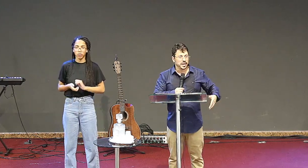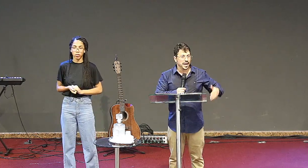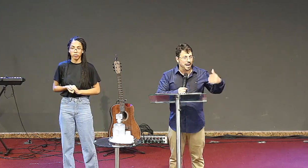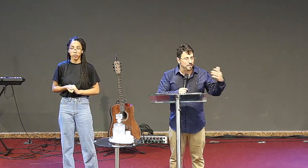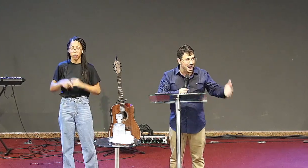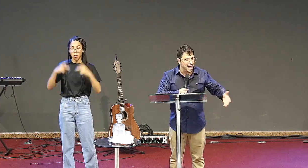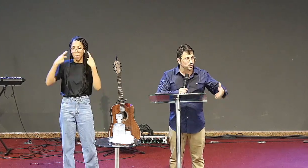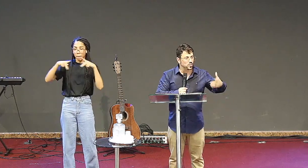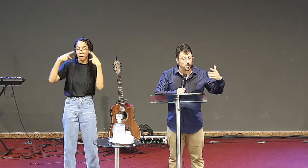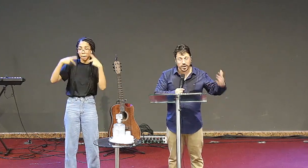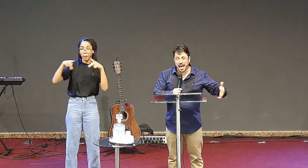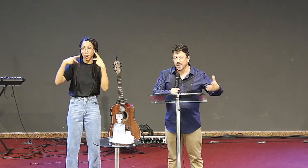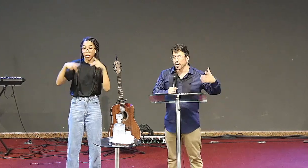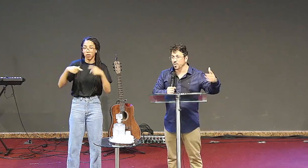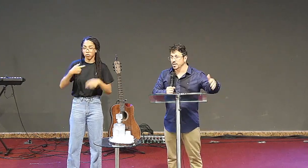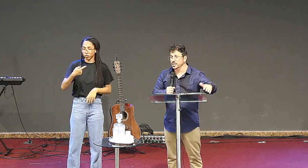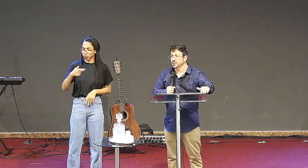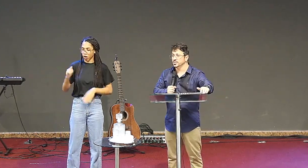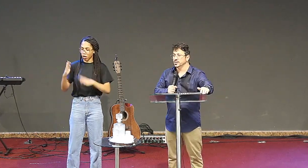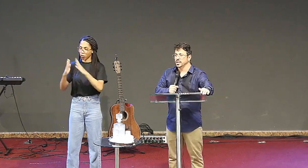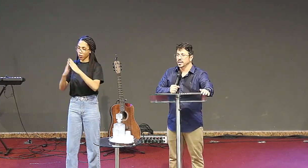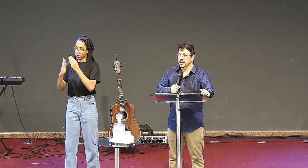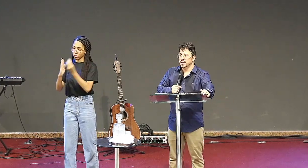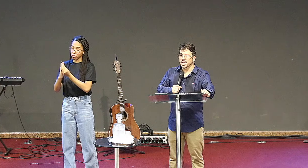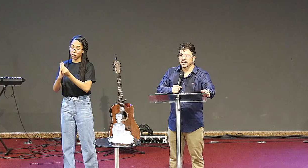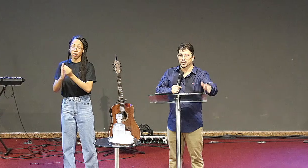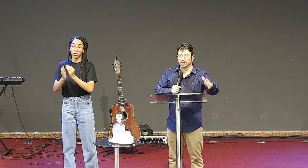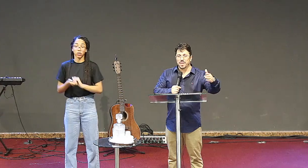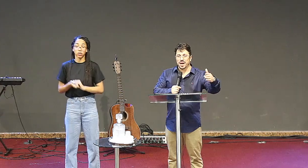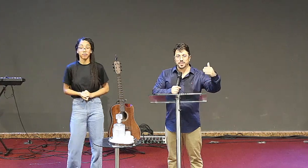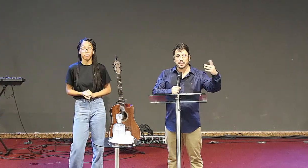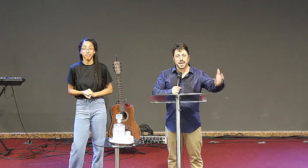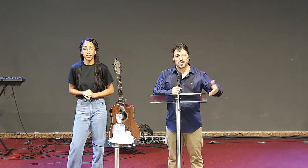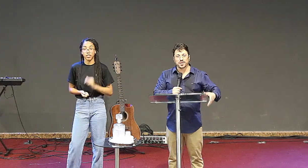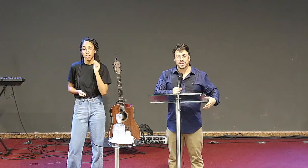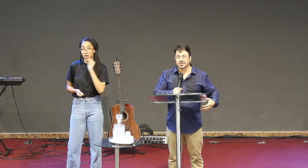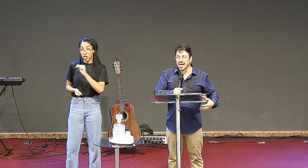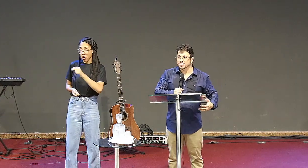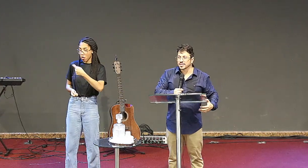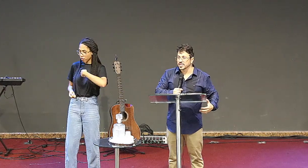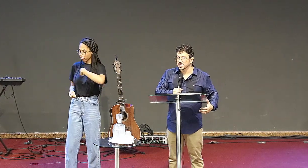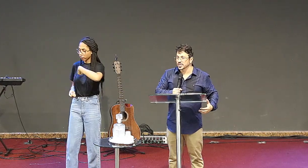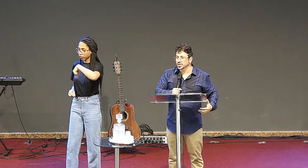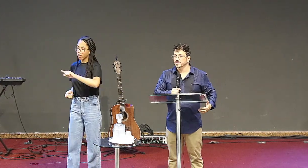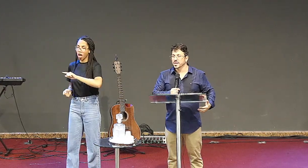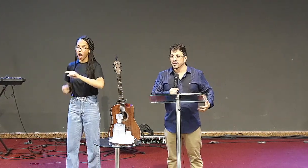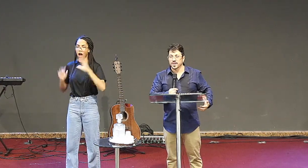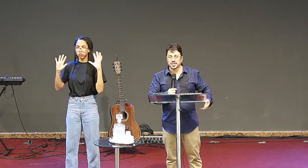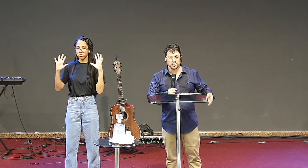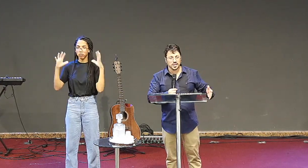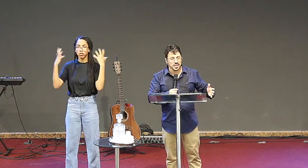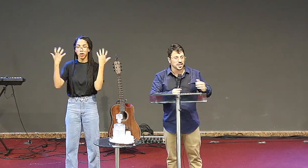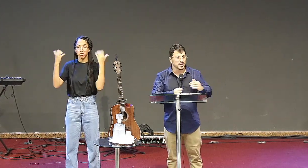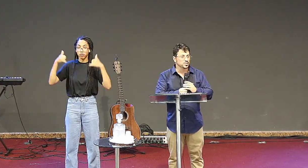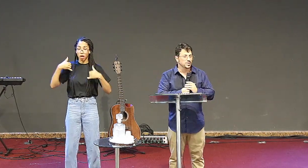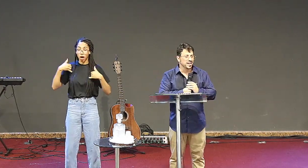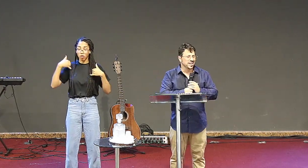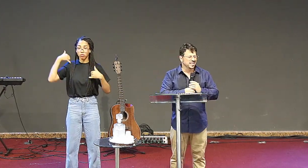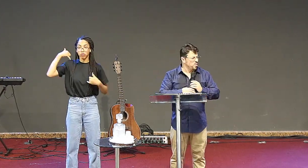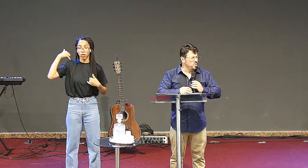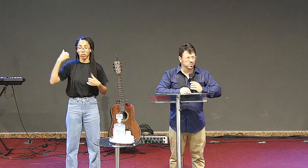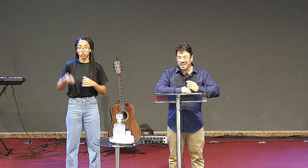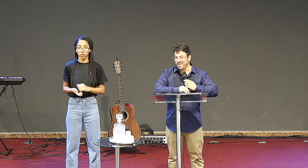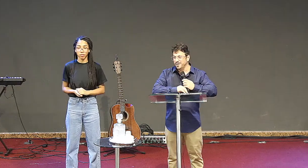gente tem amado, apoiado, acolhido, e eles me chamaram para pregar no aniversário dessa igreja, fazendo três anos,